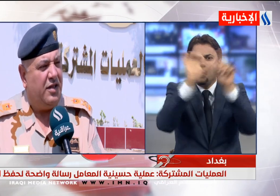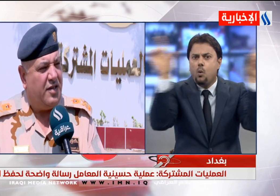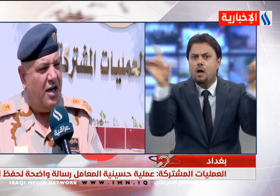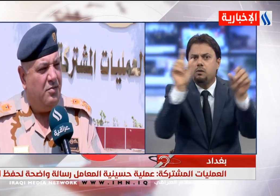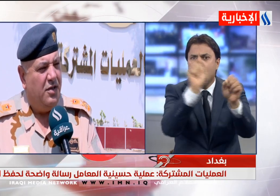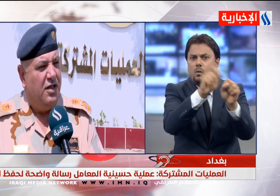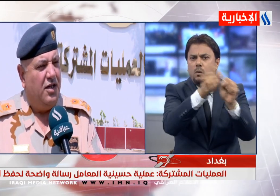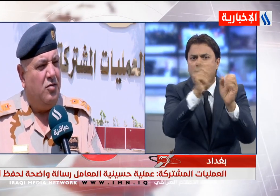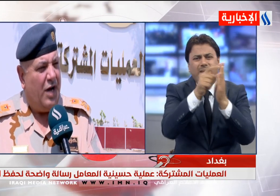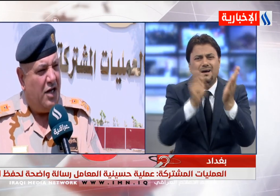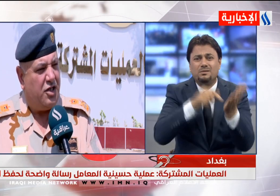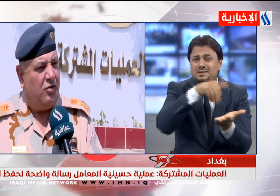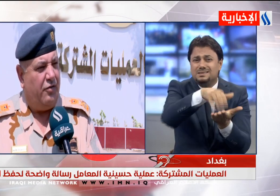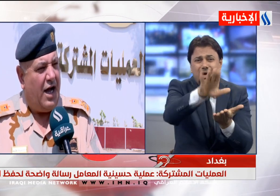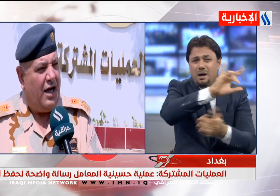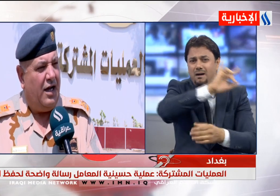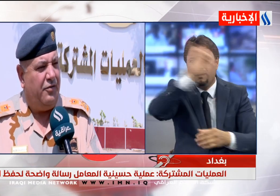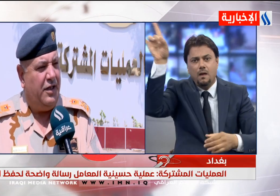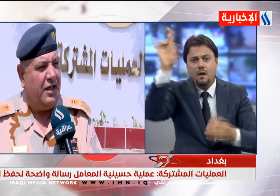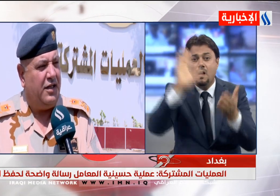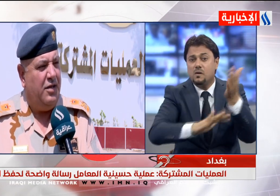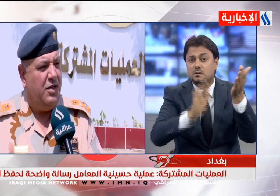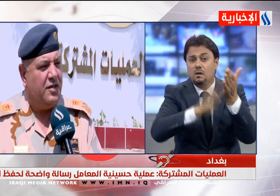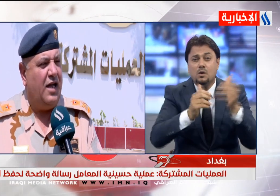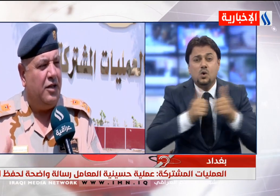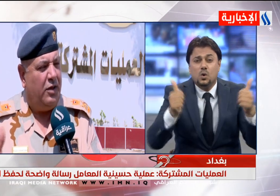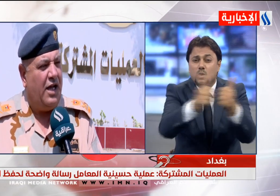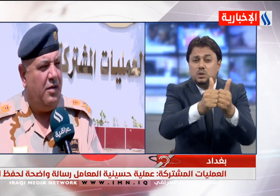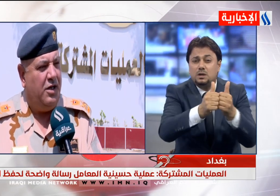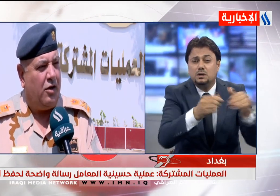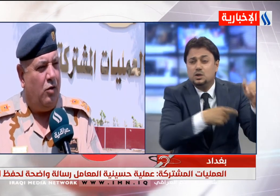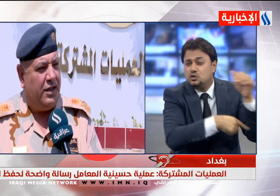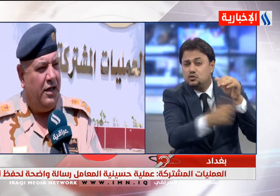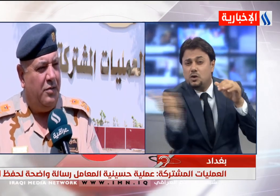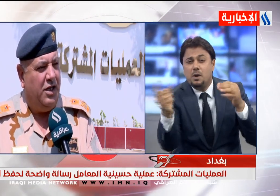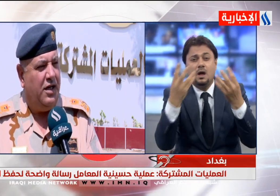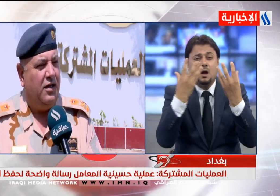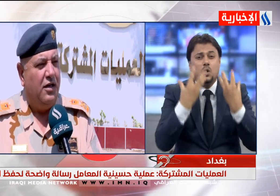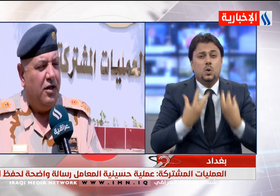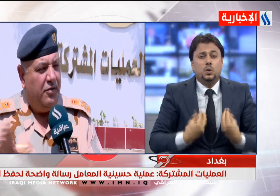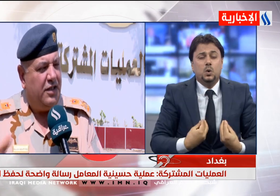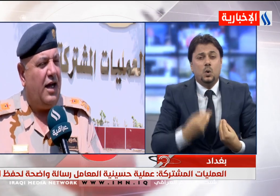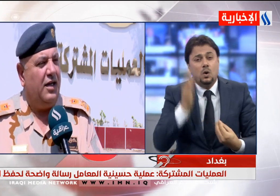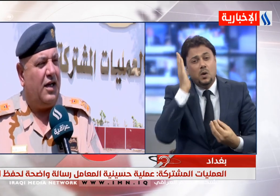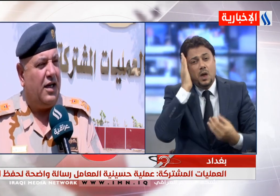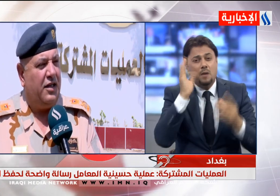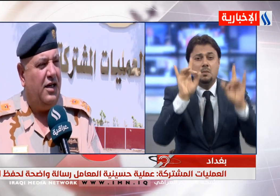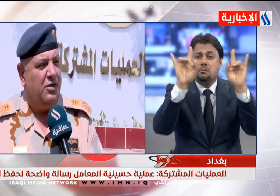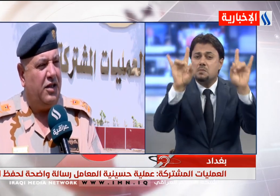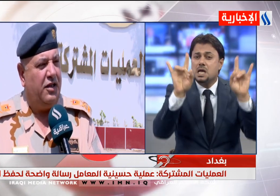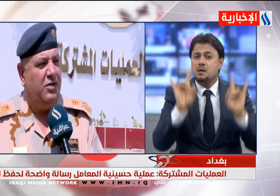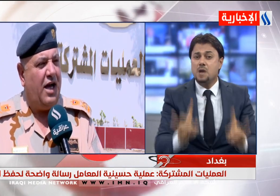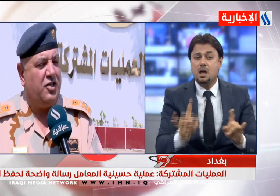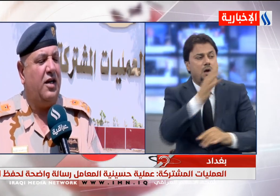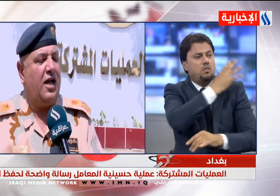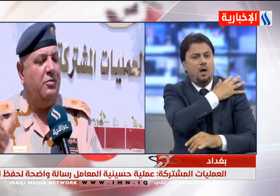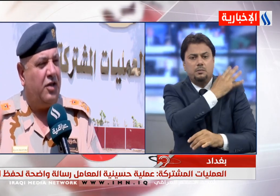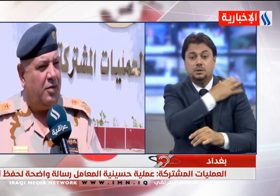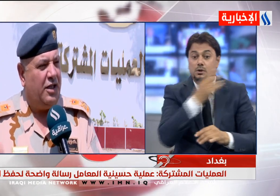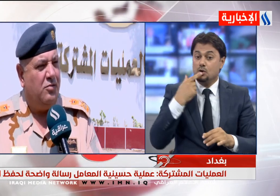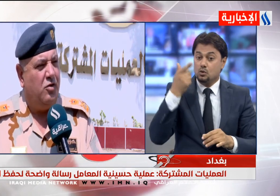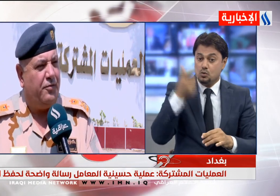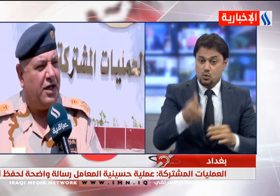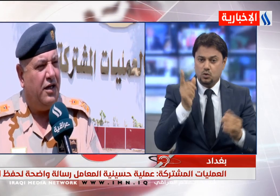بعدم السماح بتهديد أمن المواطن وقال الناطق باسم قيادة العمليات اللواء تحسين الخفاجي إن